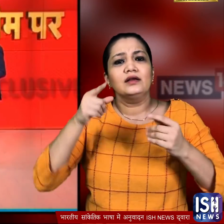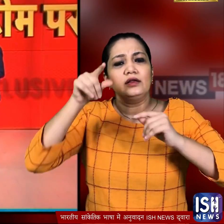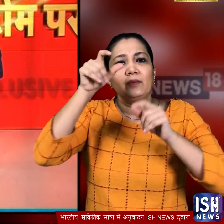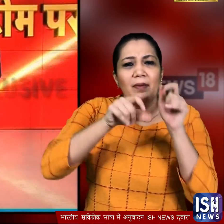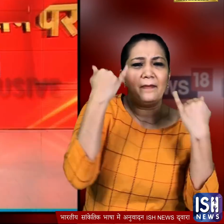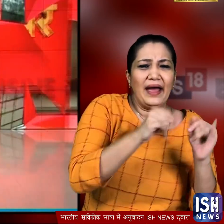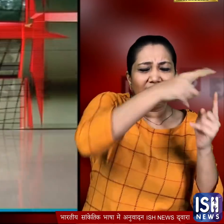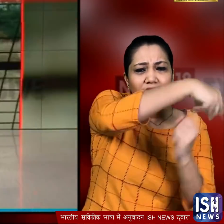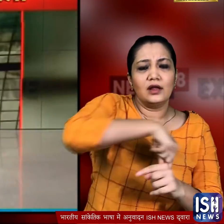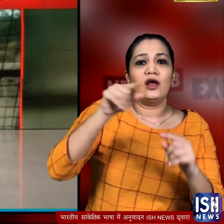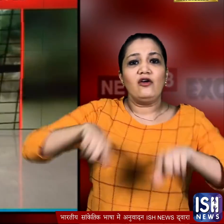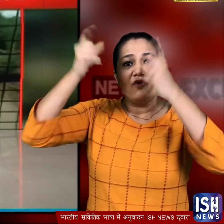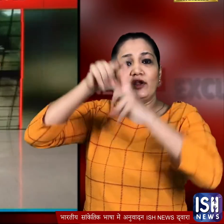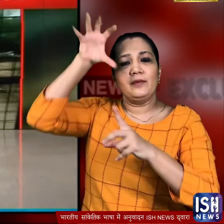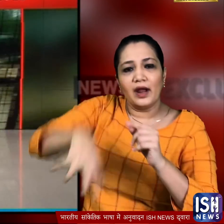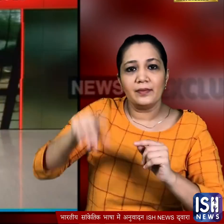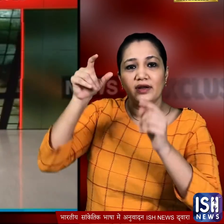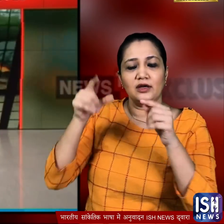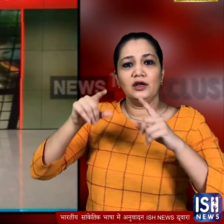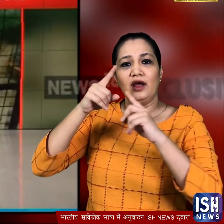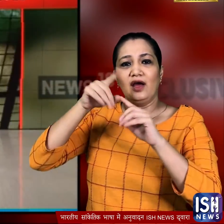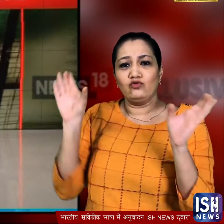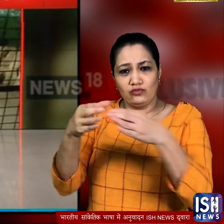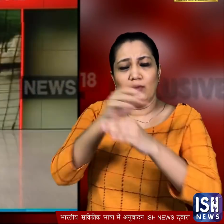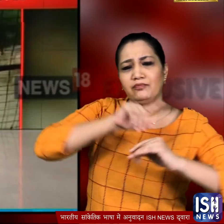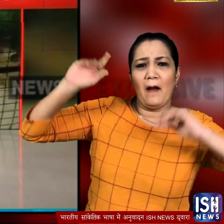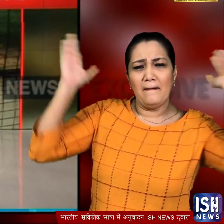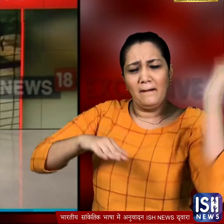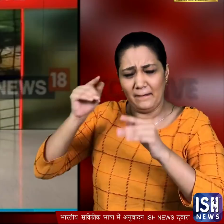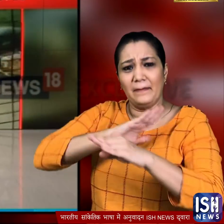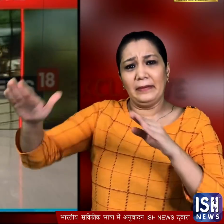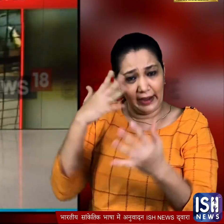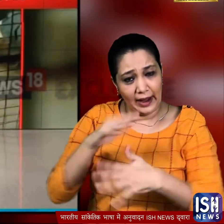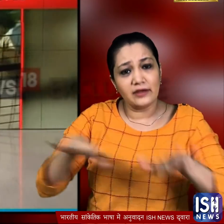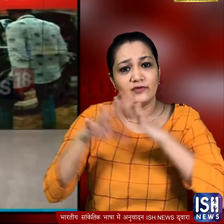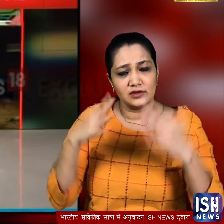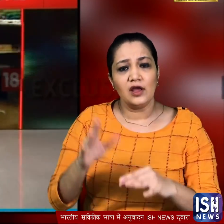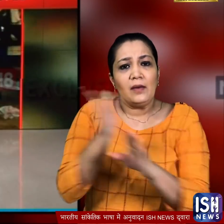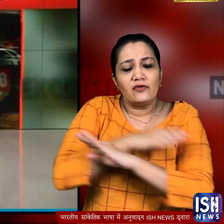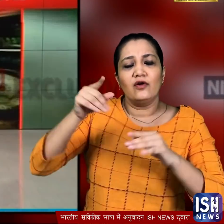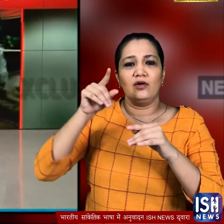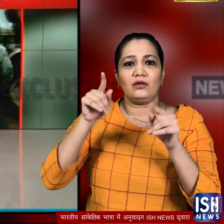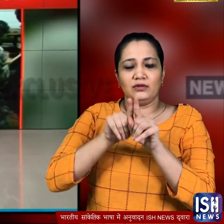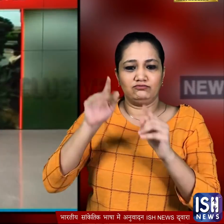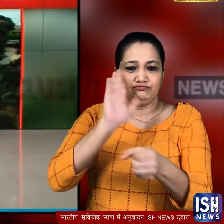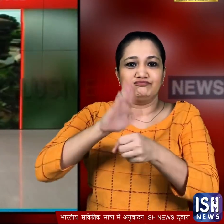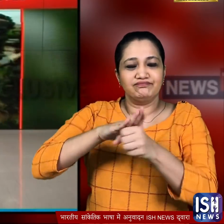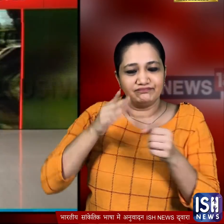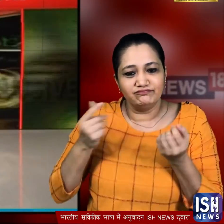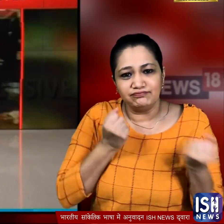वन विभाग की टीम पर हमला करने की कोशिश की इस घटना से ठीक पहले वहाँ उन लोगों ने रेच से भरी एक ट्रैक्टर ट्रॉली लेकर भागने की